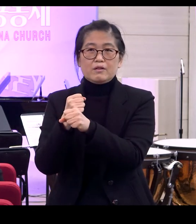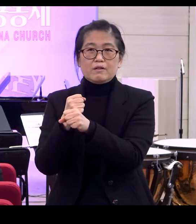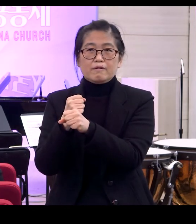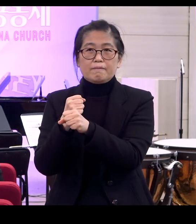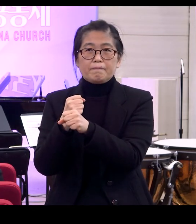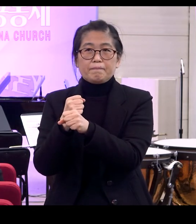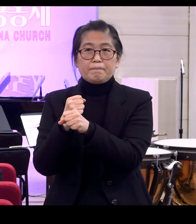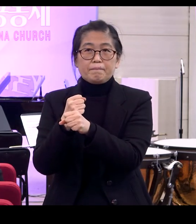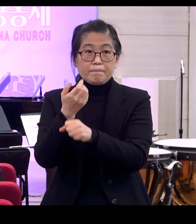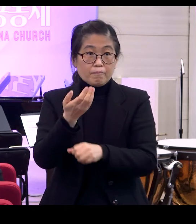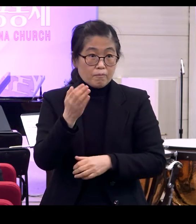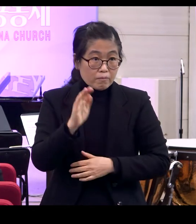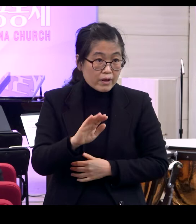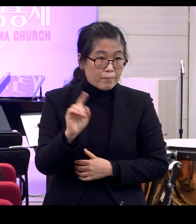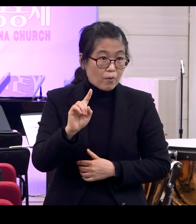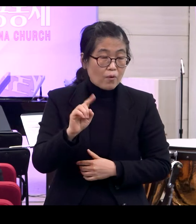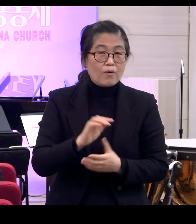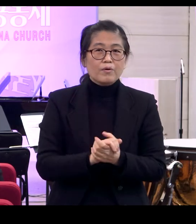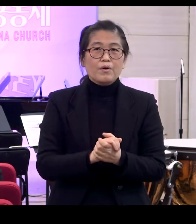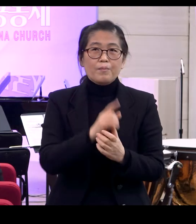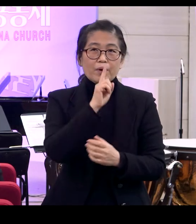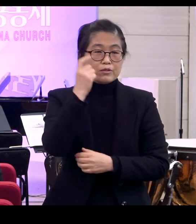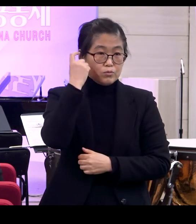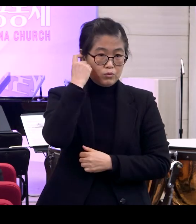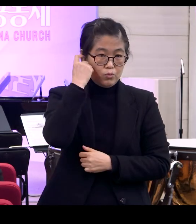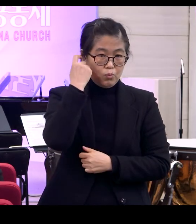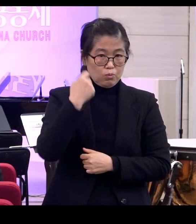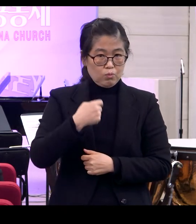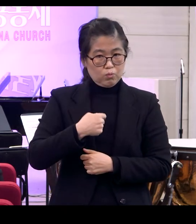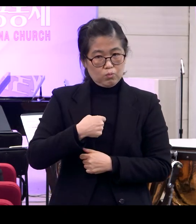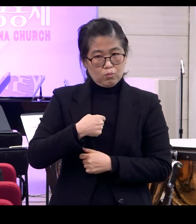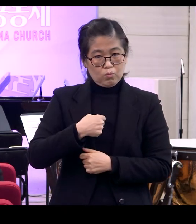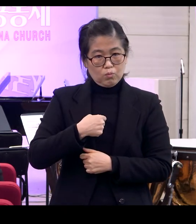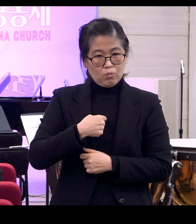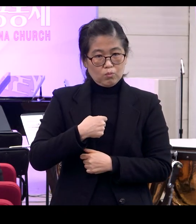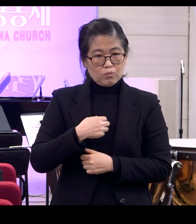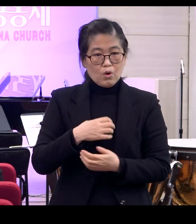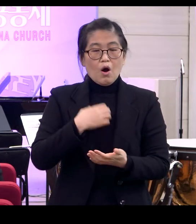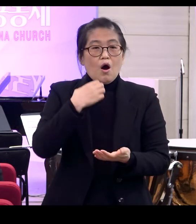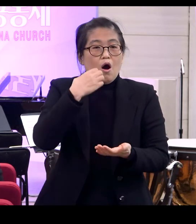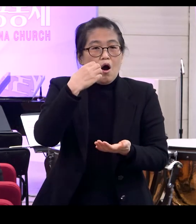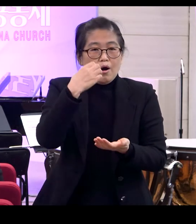자 그런데 그 말씀을 듣는 순간 갑자기 저한테 울컥하는 감동이 오더라고요